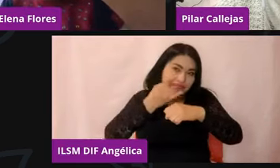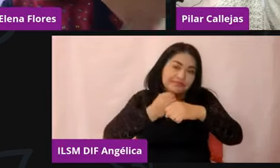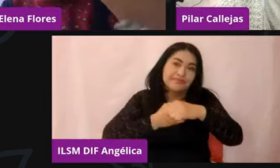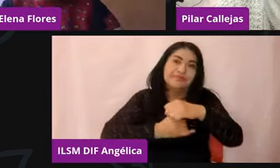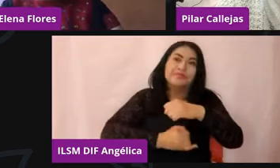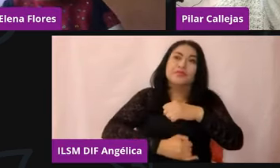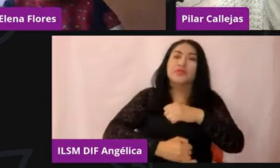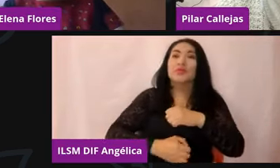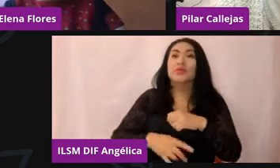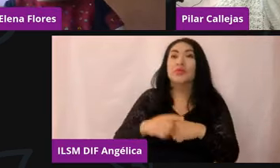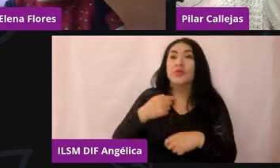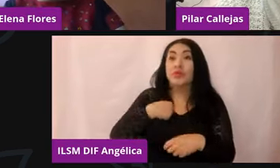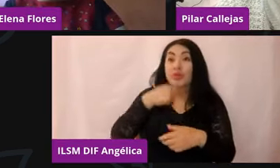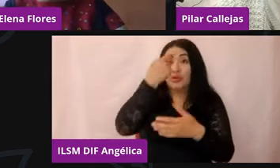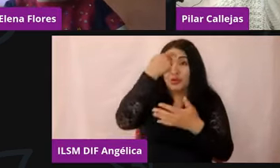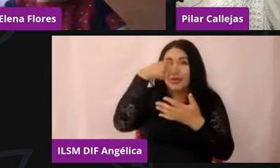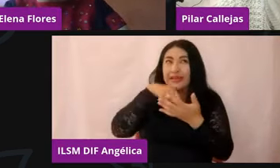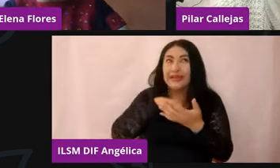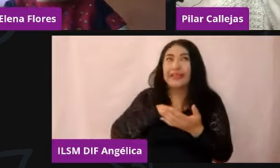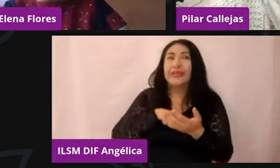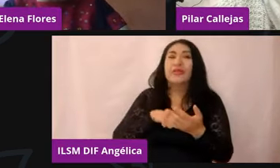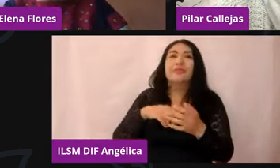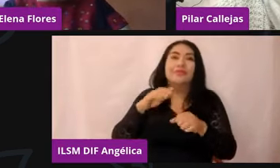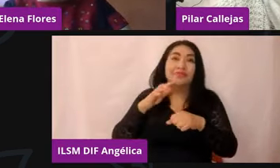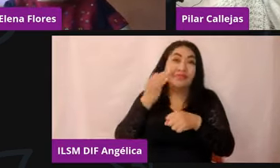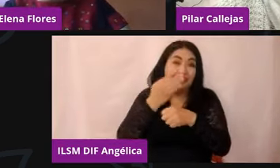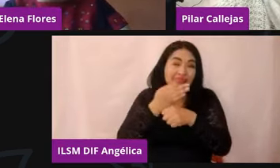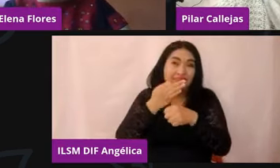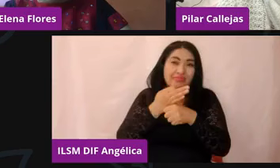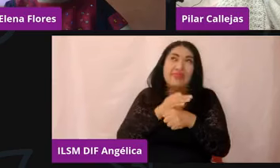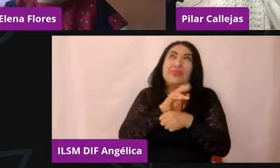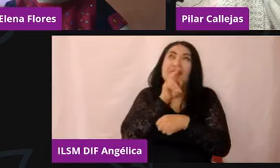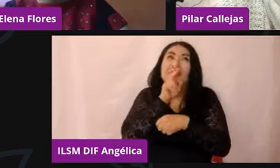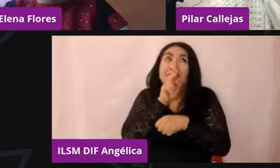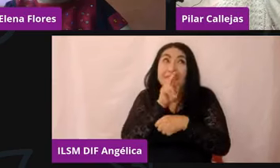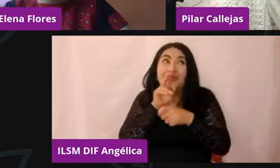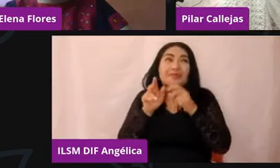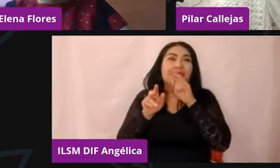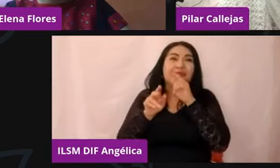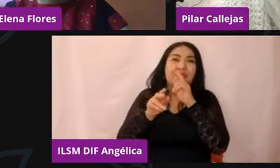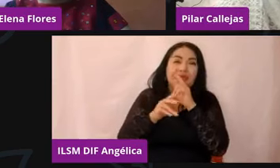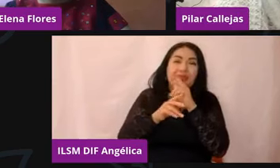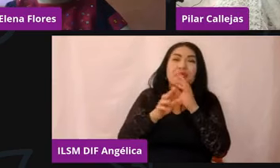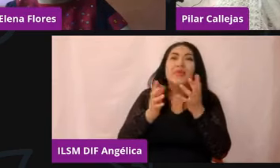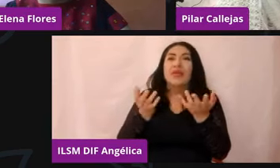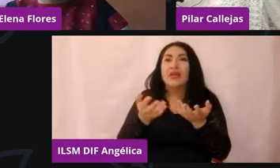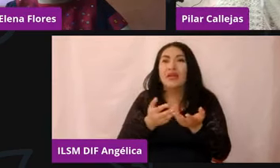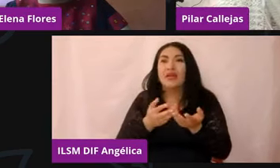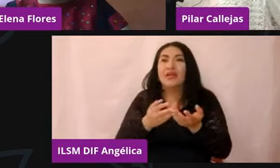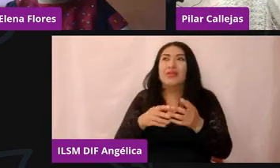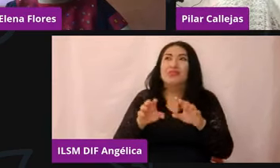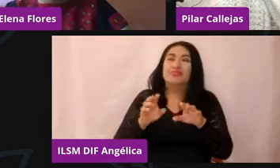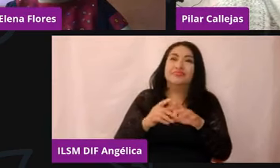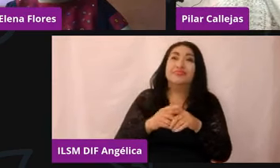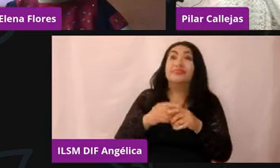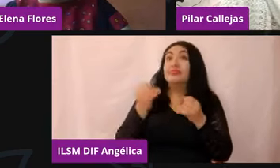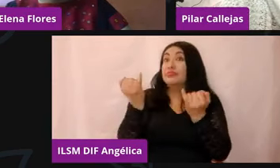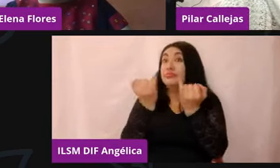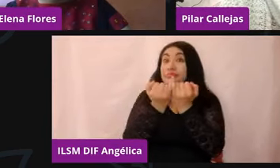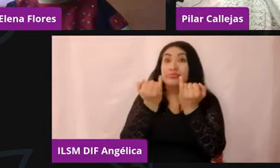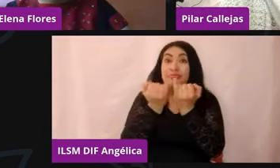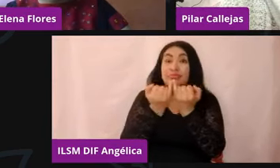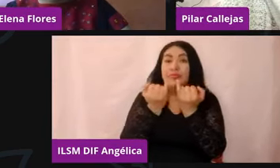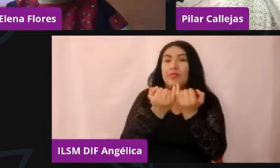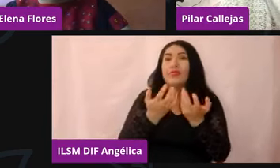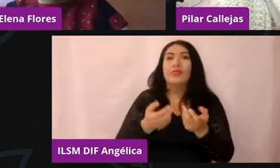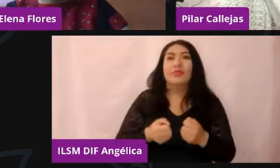pensaría que tiene que ver como más la angustia de qué va a pasar o cómo va a ser los roles o incluso en generaciones que obviamente